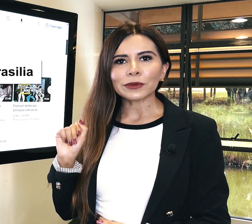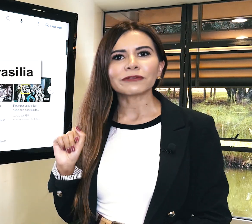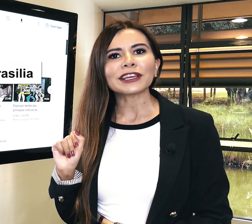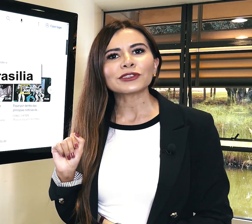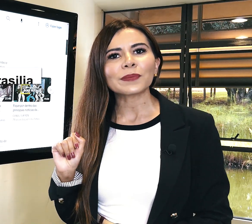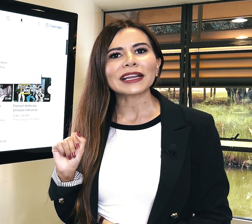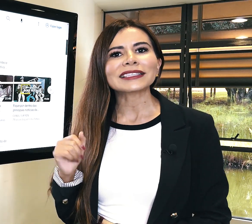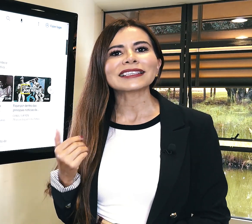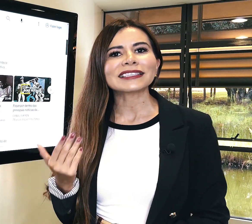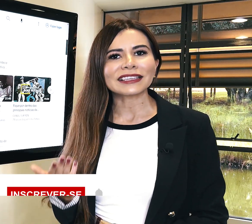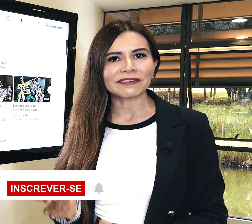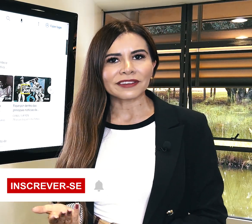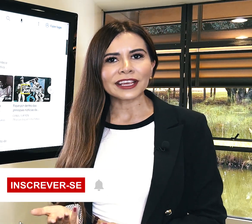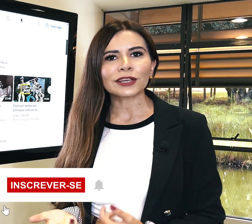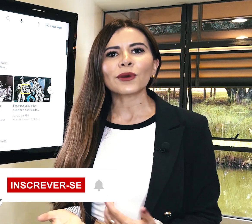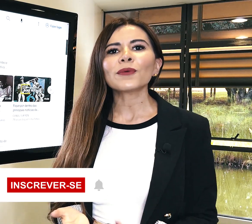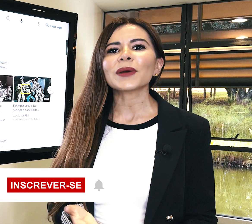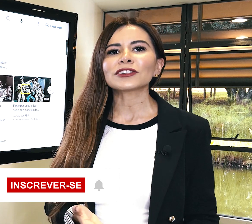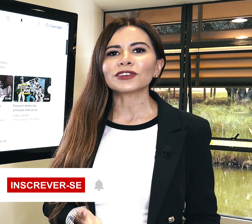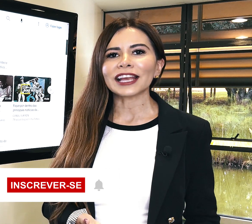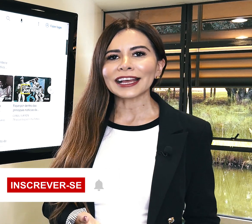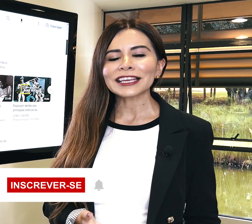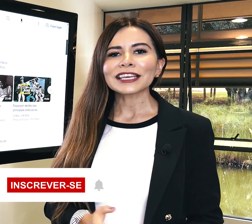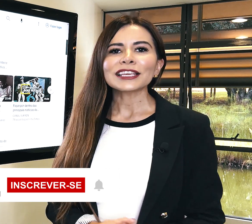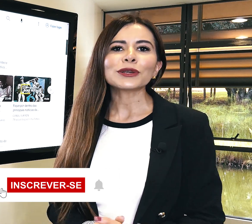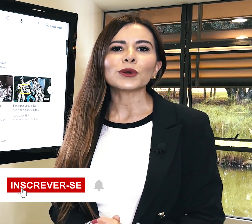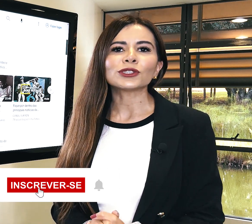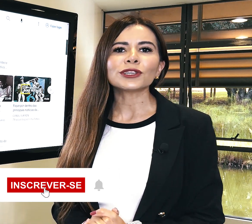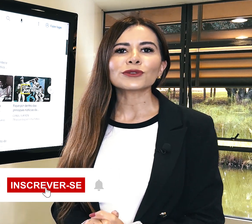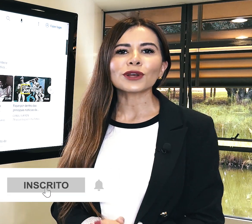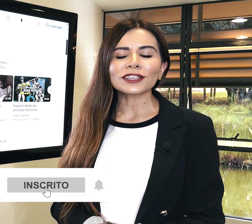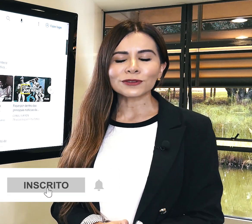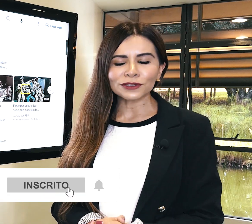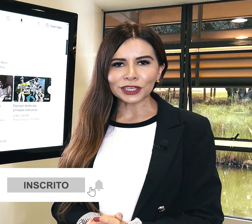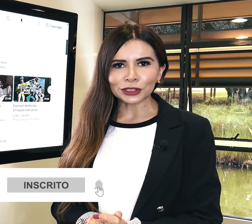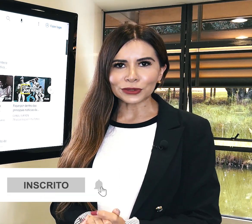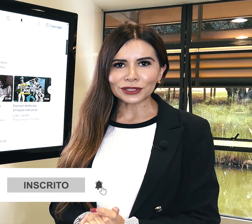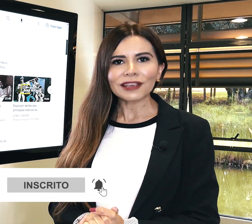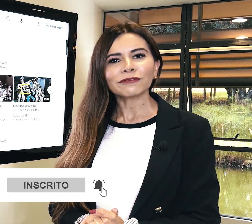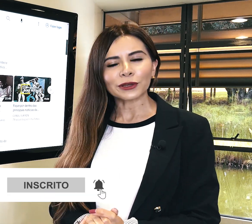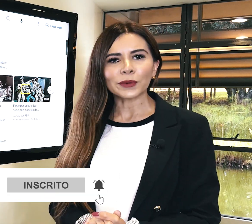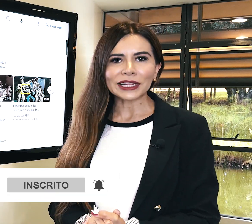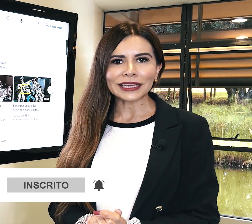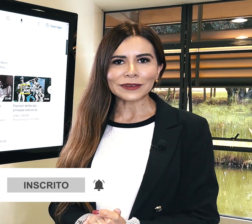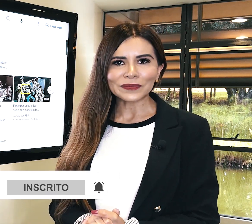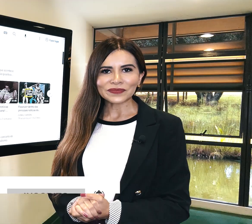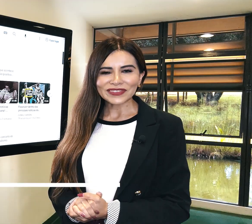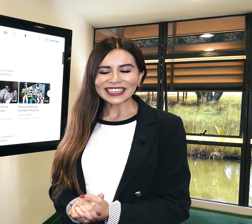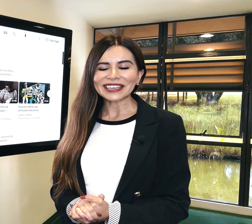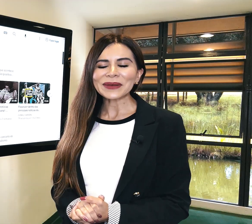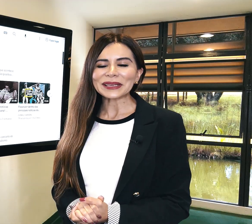Aproveite para se inscrever, compartilhar e curtir os nossos vídeos. Eu fico por aqui. Até mais!